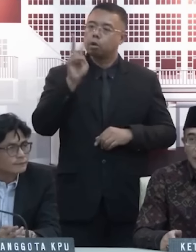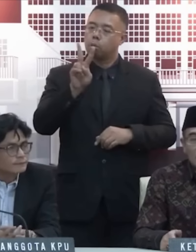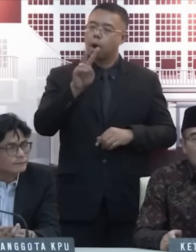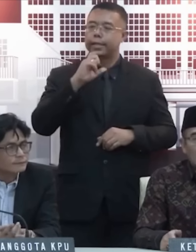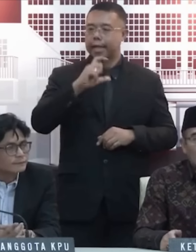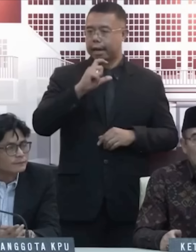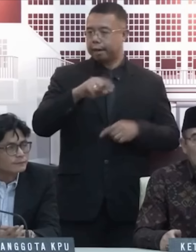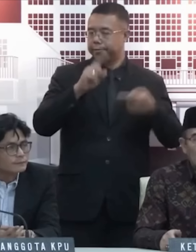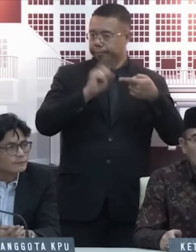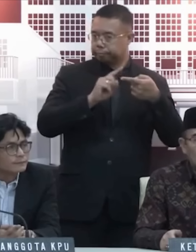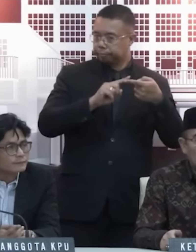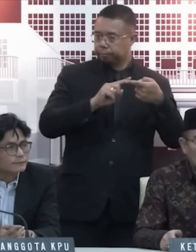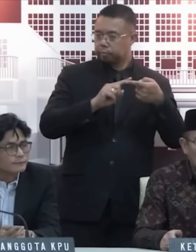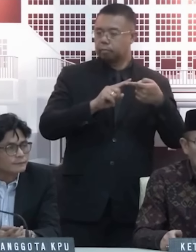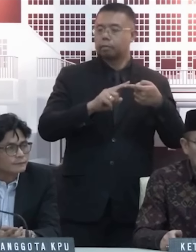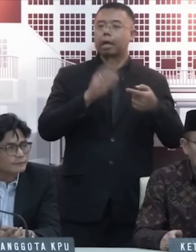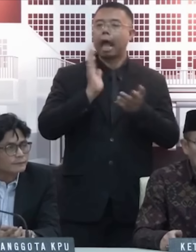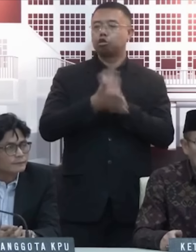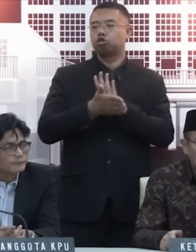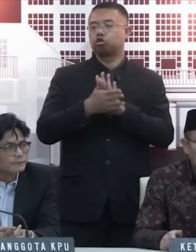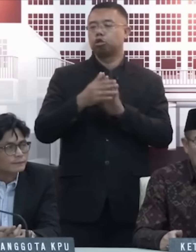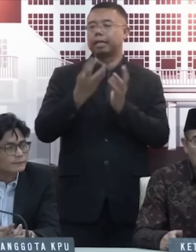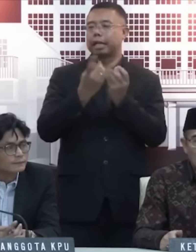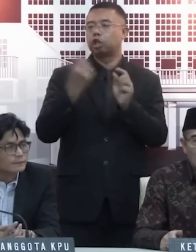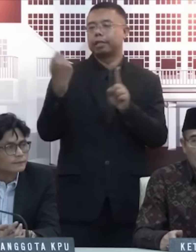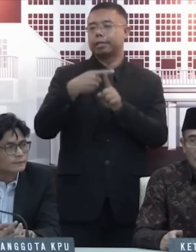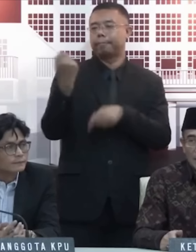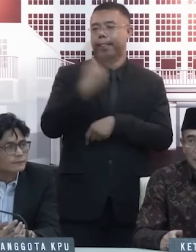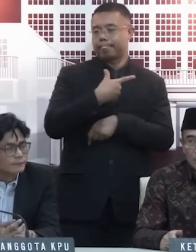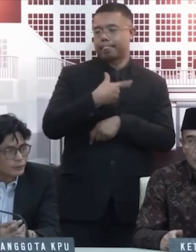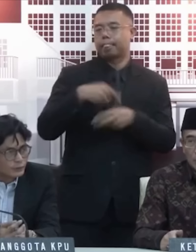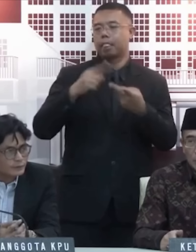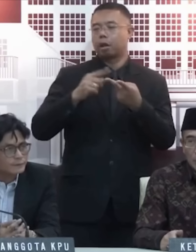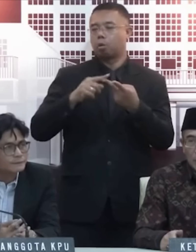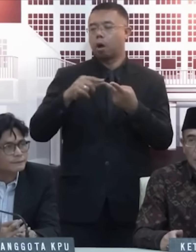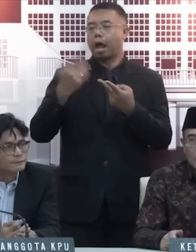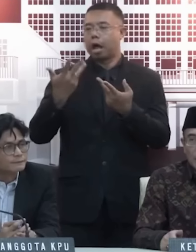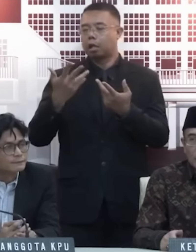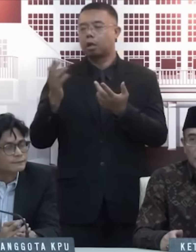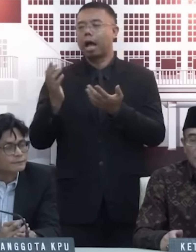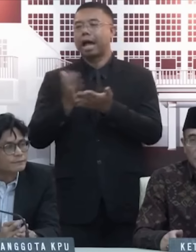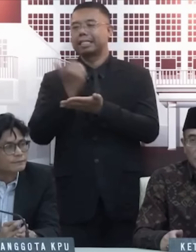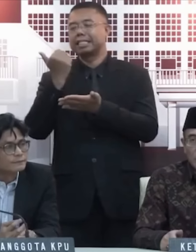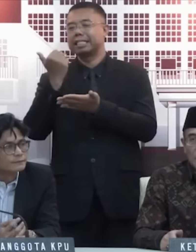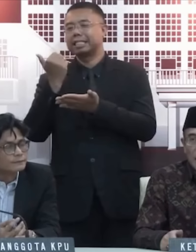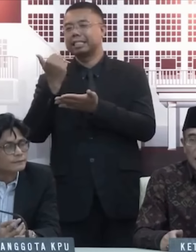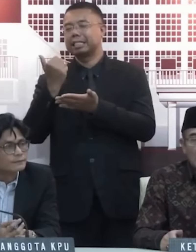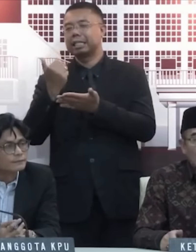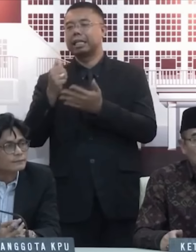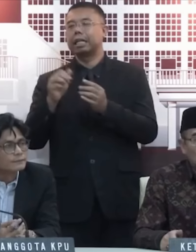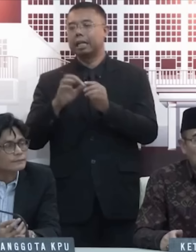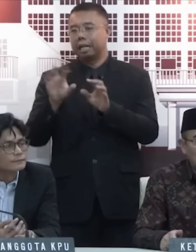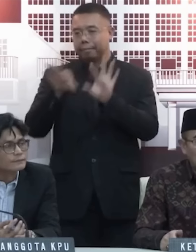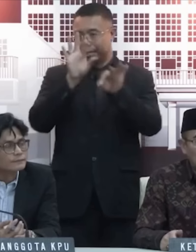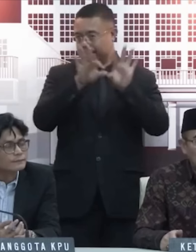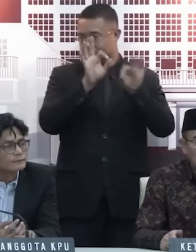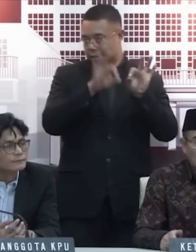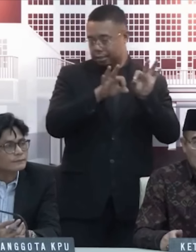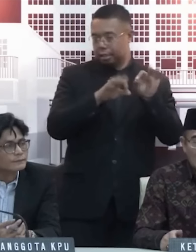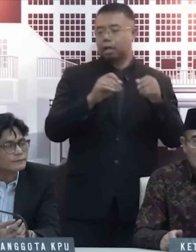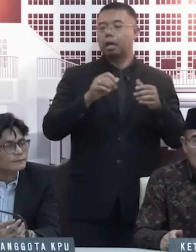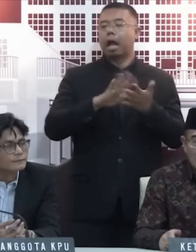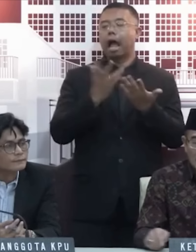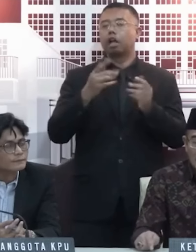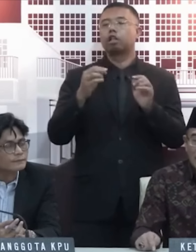metode. Yang pertama adalah Quick Con, yang kedualah exit poll. Quick Con itu, lembaga-lembaga survei itu,